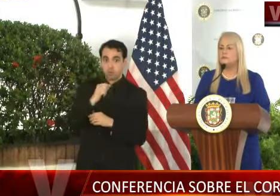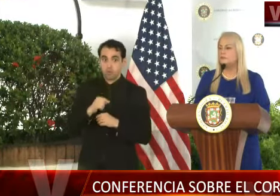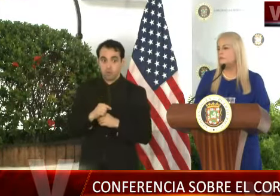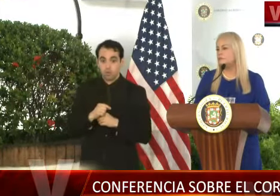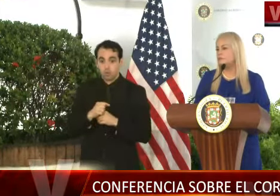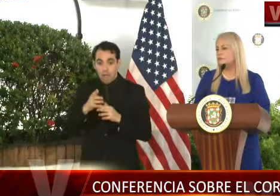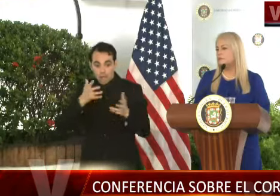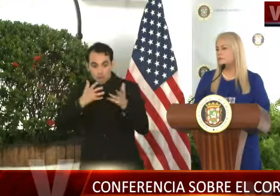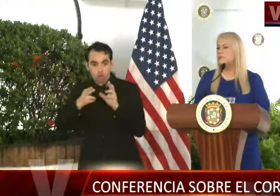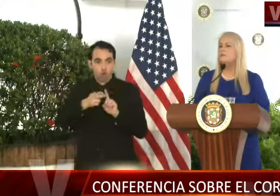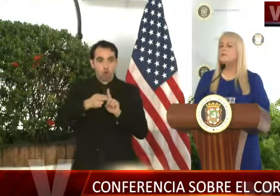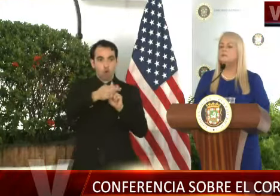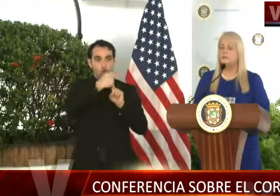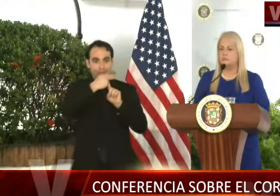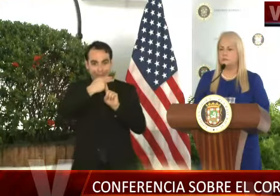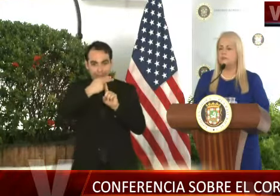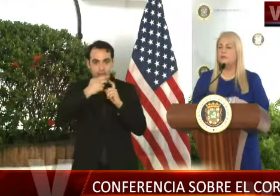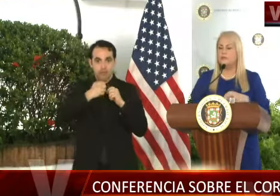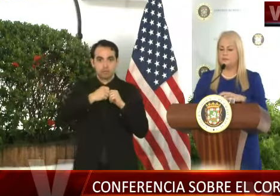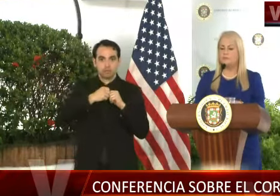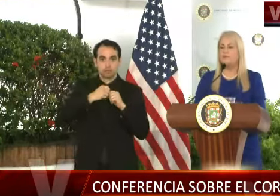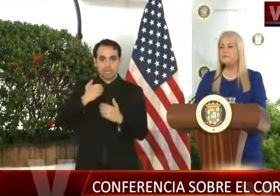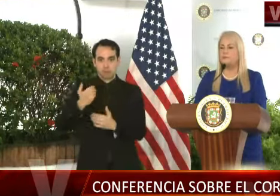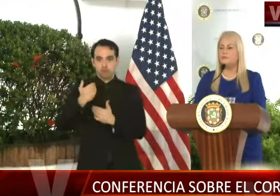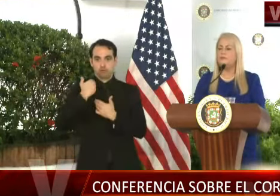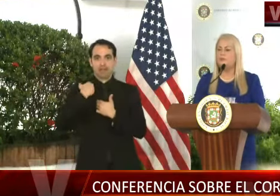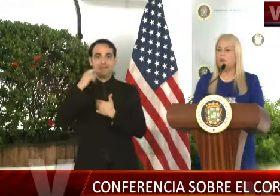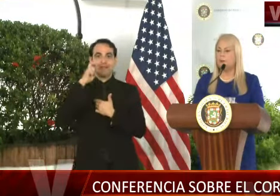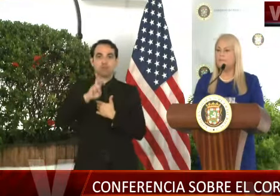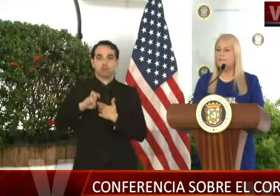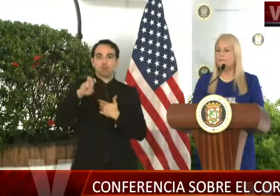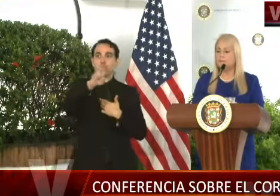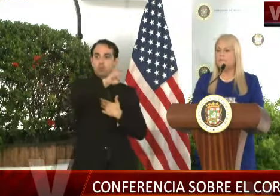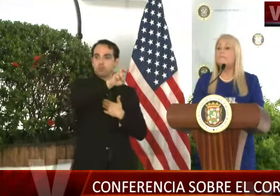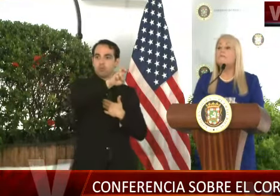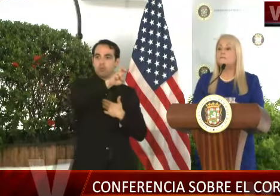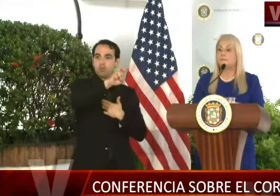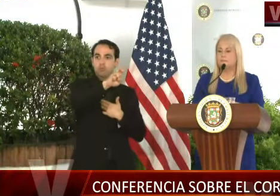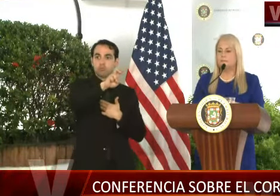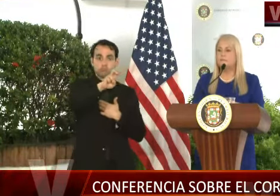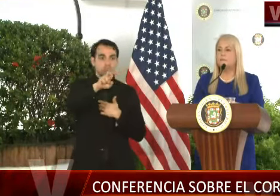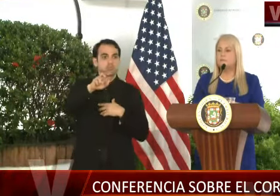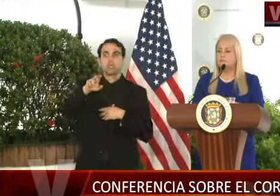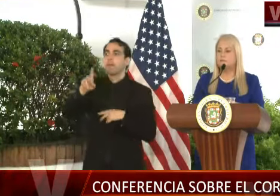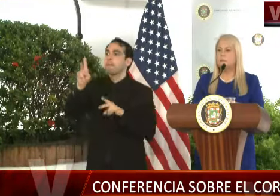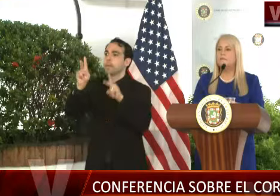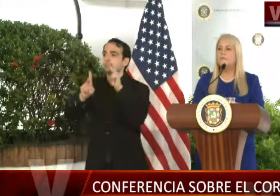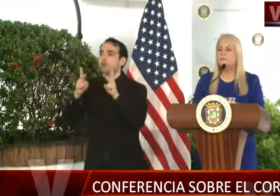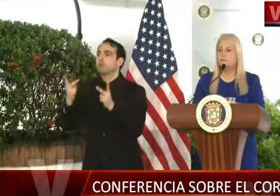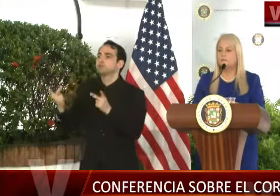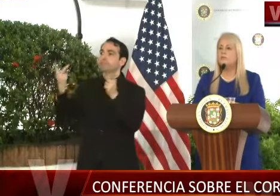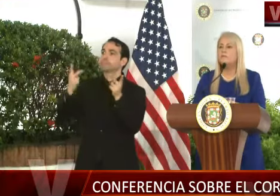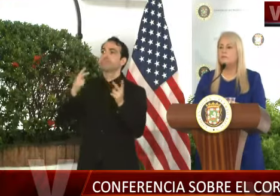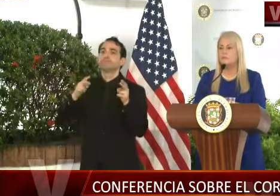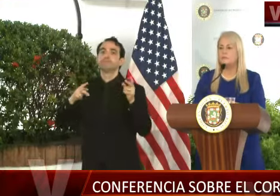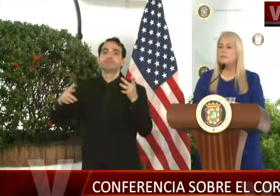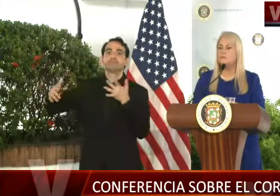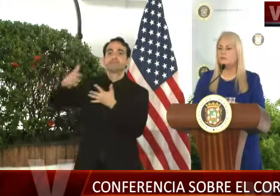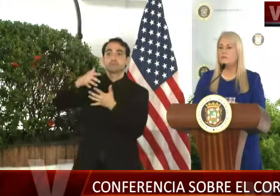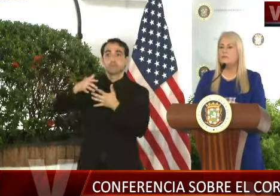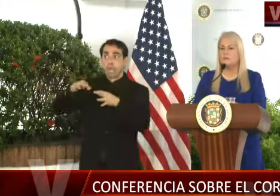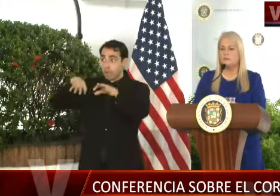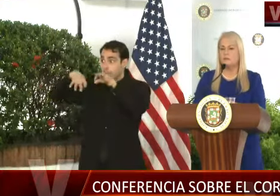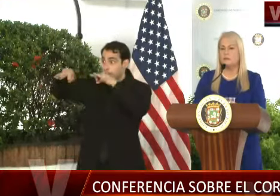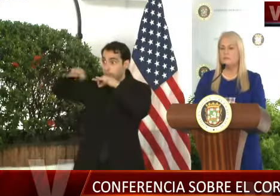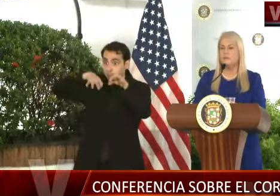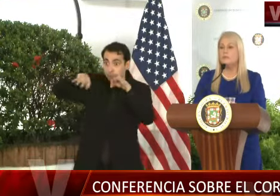hoteles, los encargados de turismo, para que le expliquen a los turistas sobre las restricciones? Porque, sobre todo